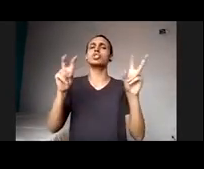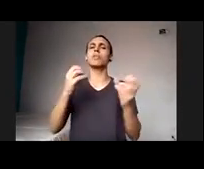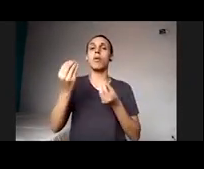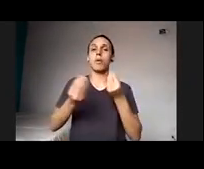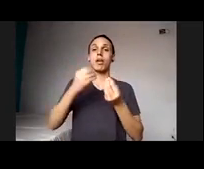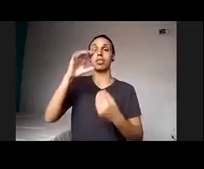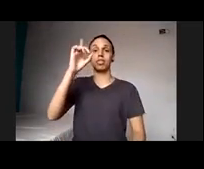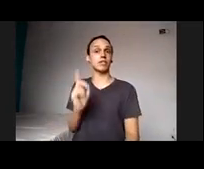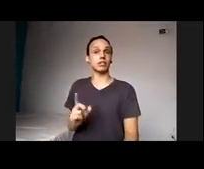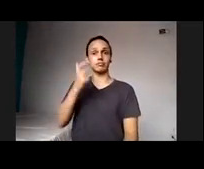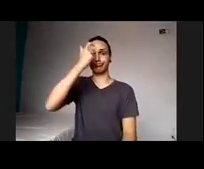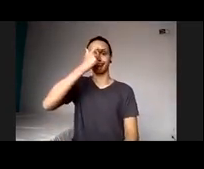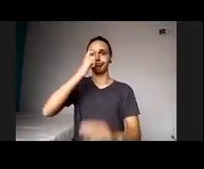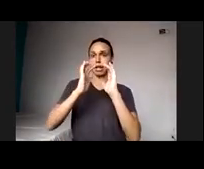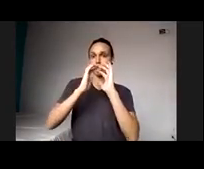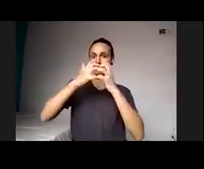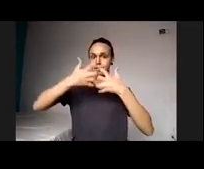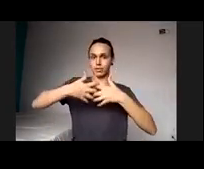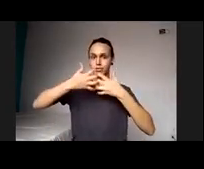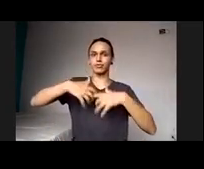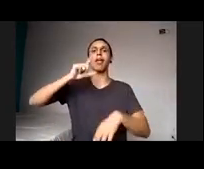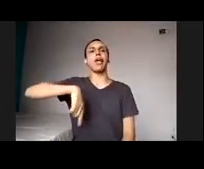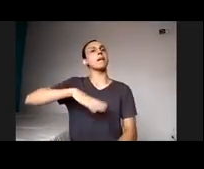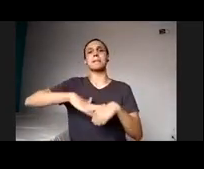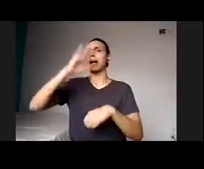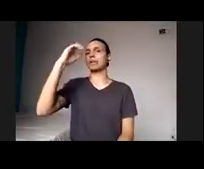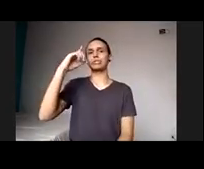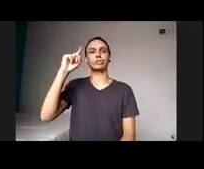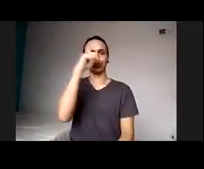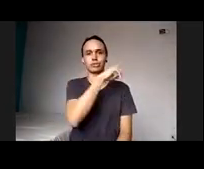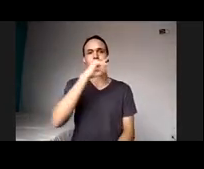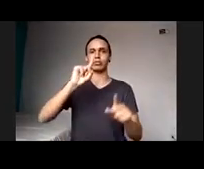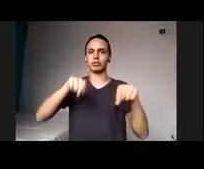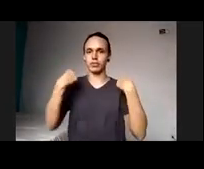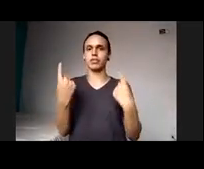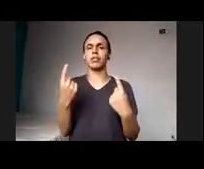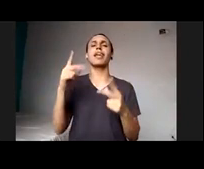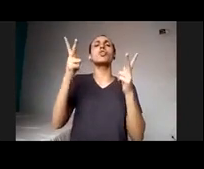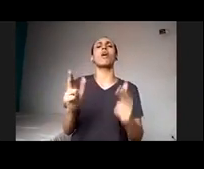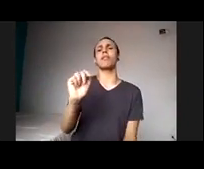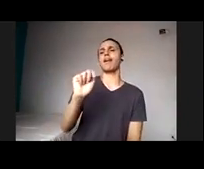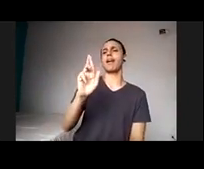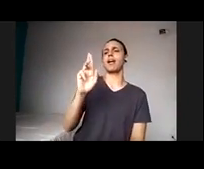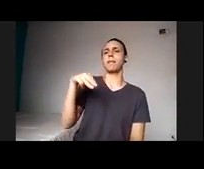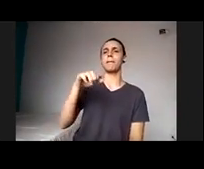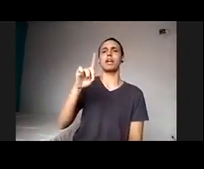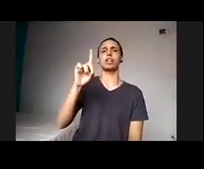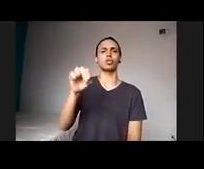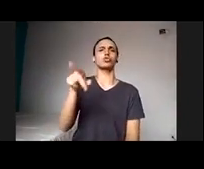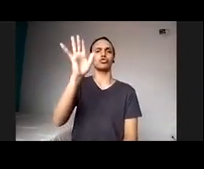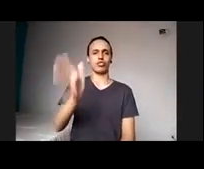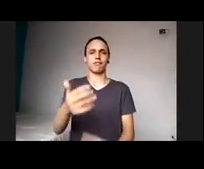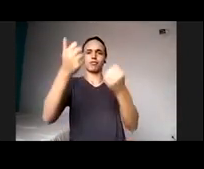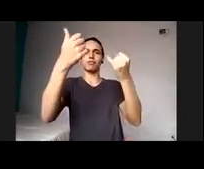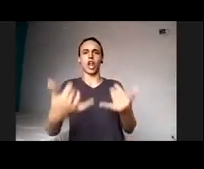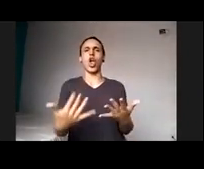eu acho que para nós é o grande desafio, porque a gente está, como o Armando disse, a gente tem muita tecnologia já, hoje